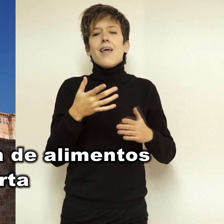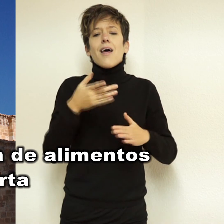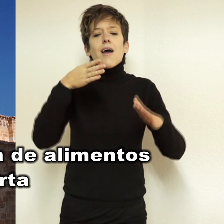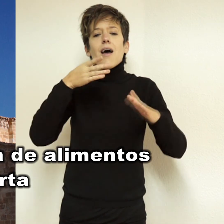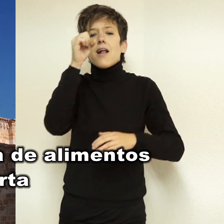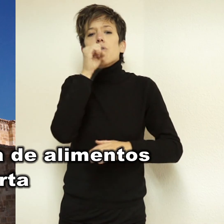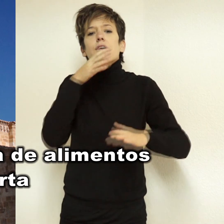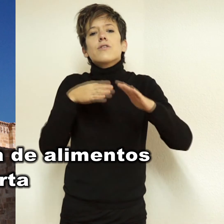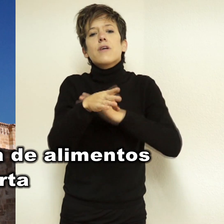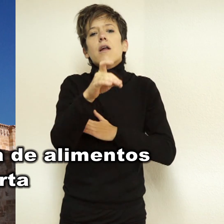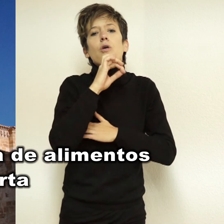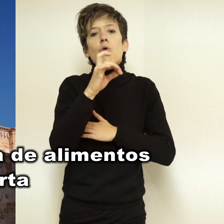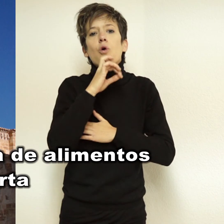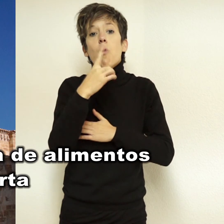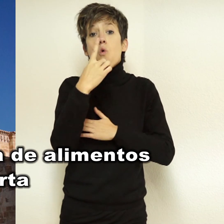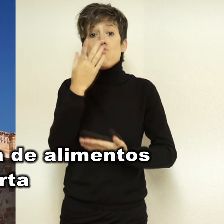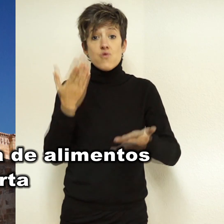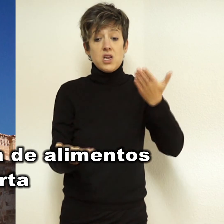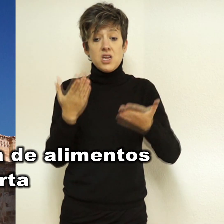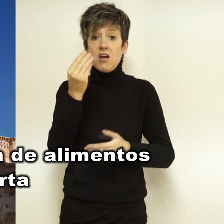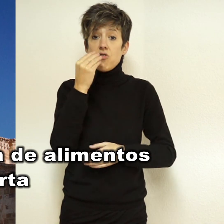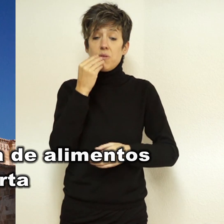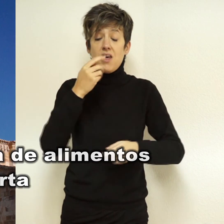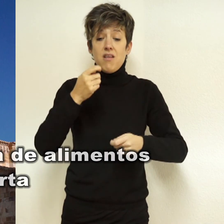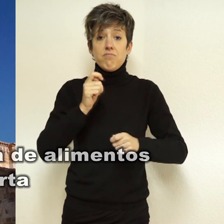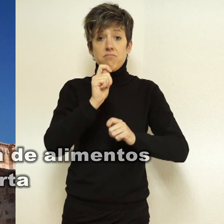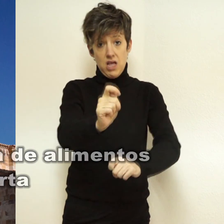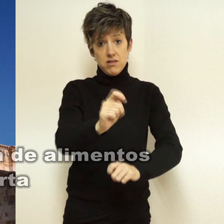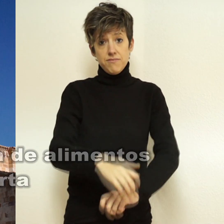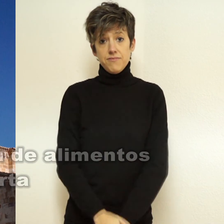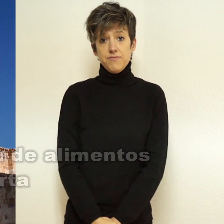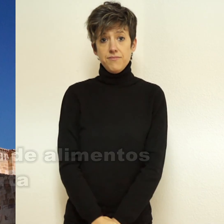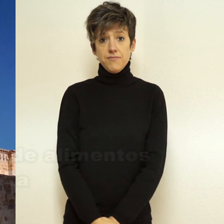ya que la entrada será simbólica, a cambio de un kilo de comida no perecedera.